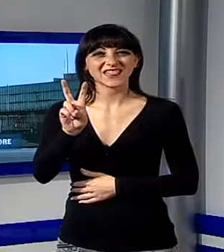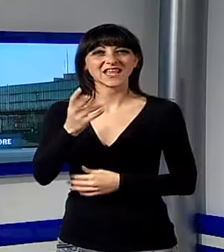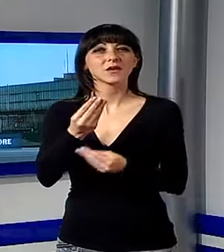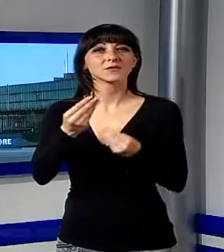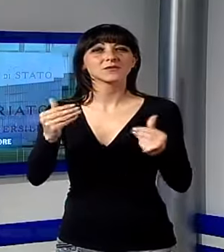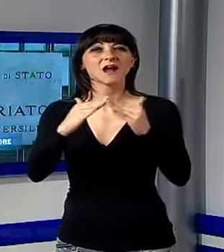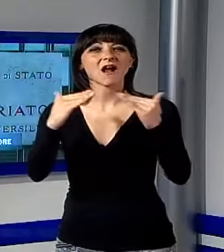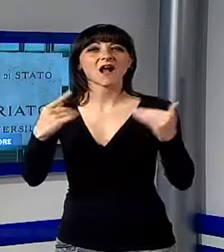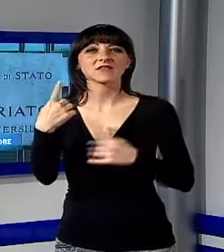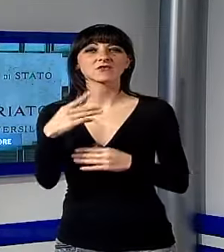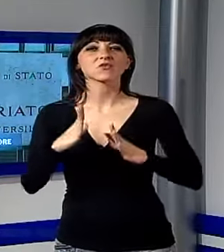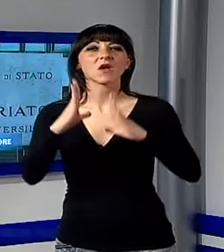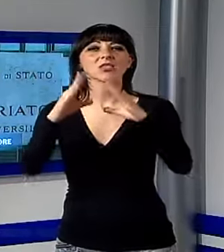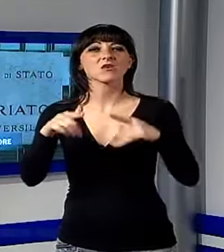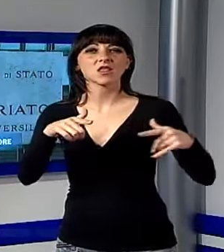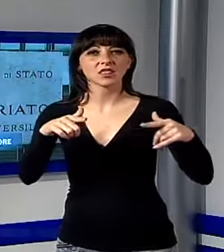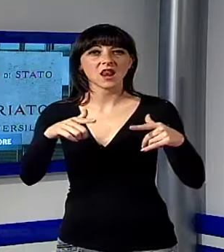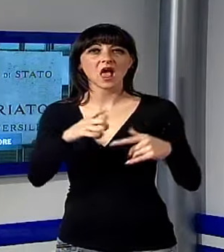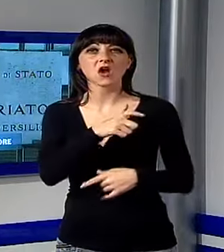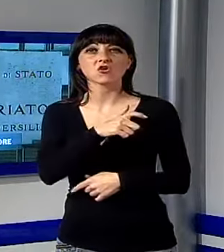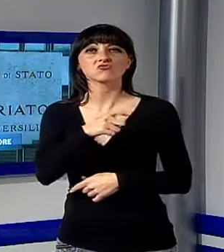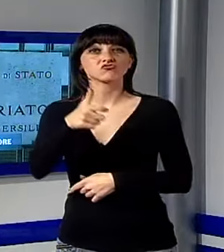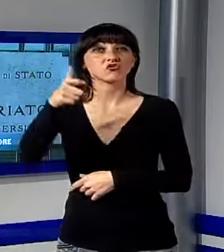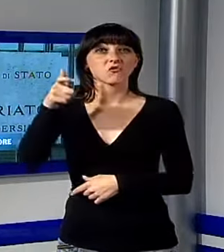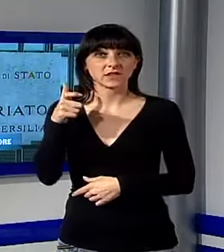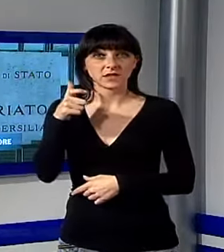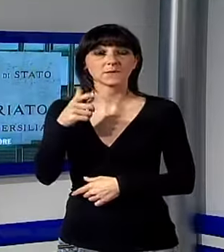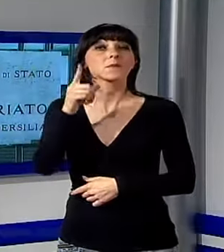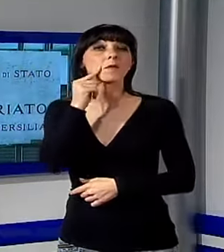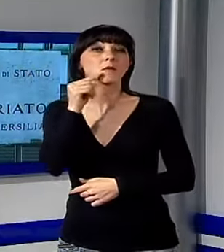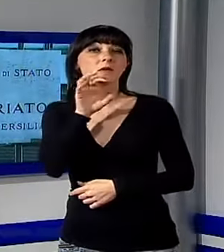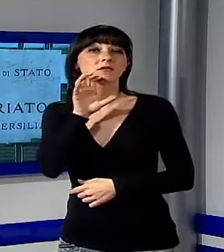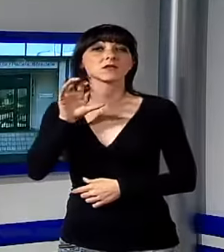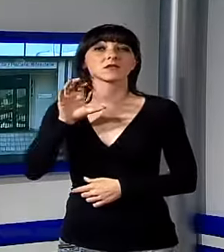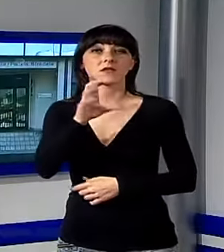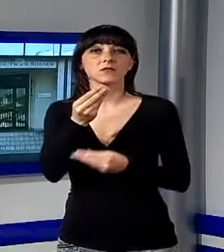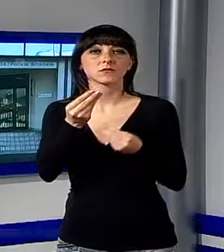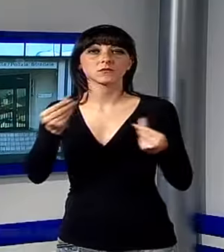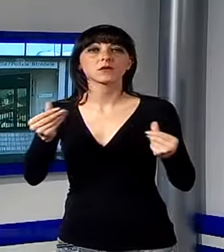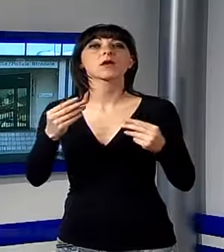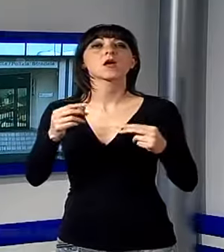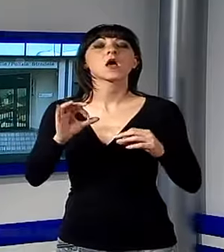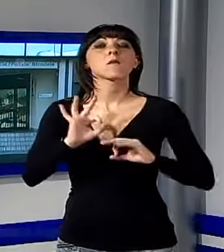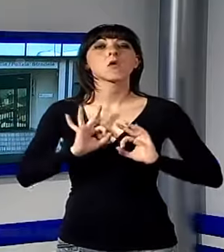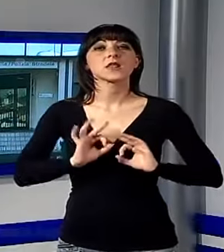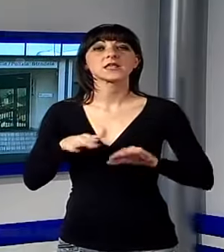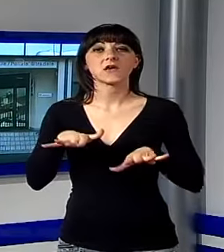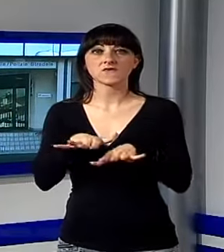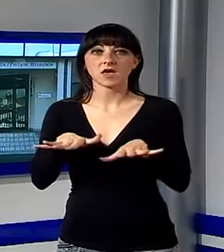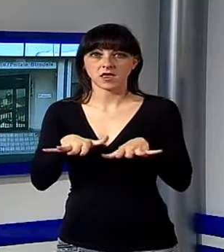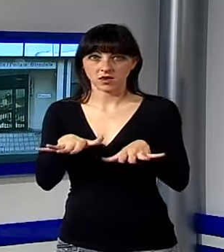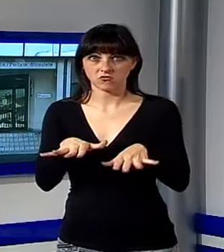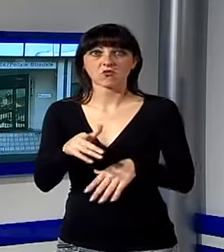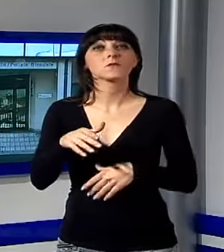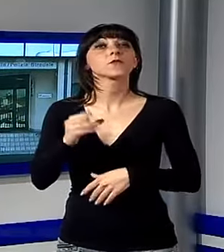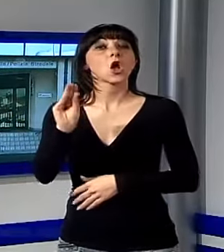da casa a Torre del Lago lo scorso giovedì e così il padre ne ha denunciato la sparizione al commissariato di polizia di Viareggio. Il